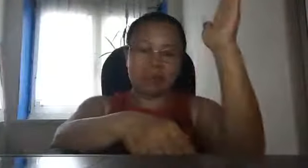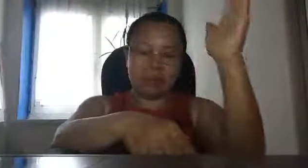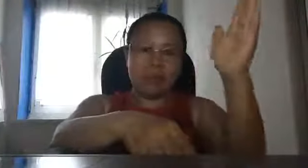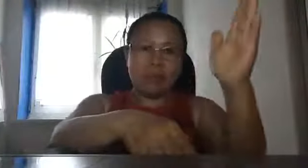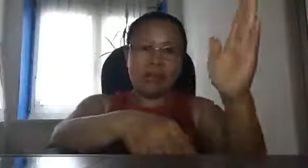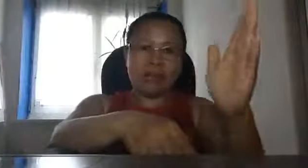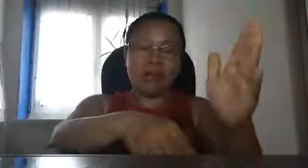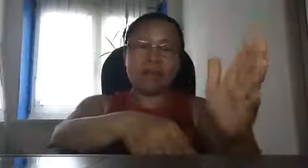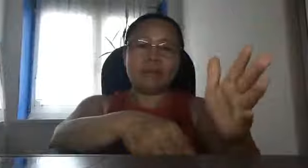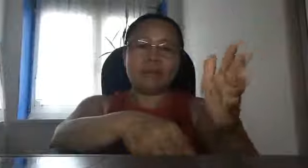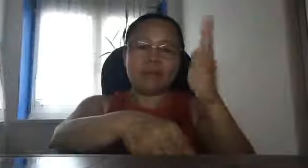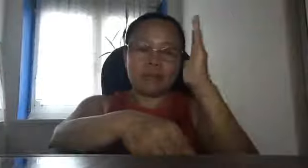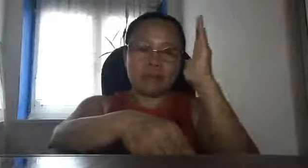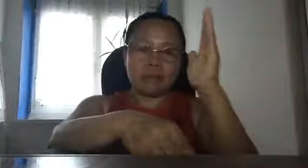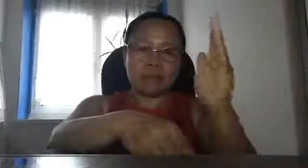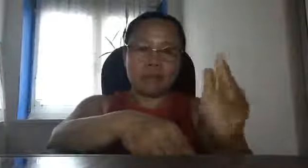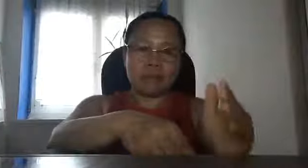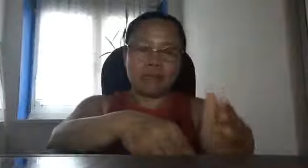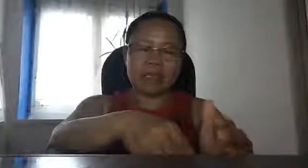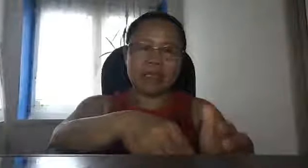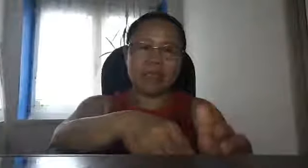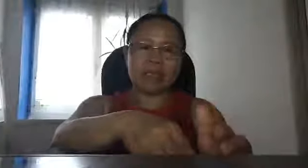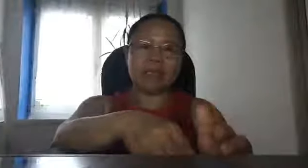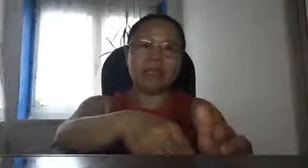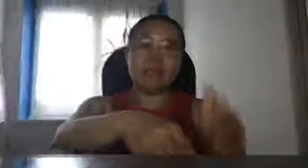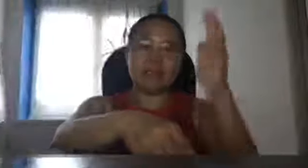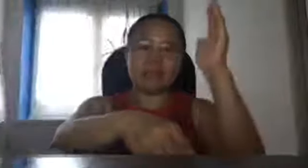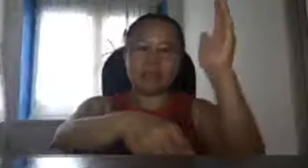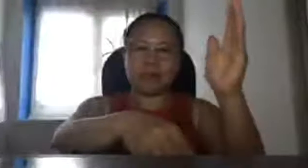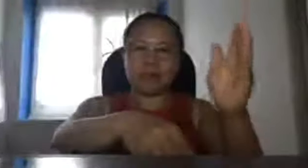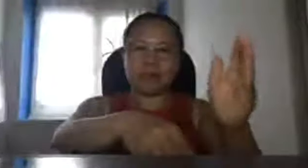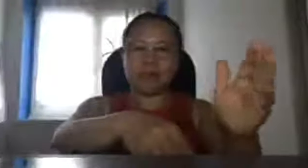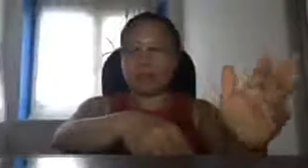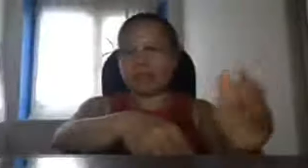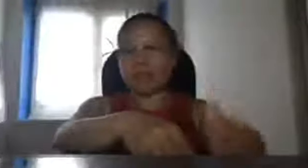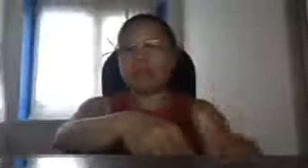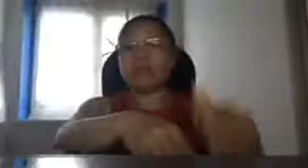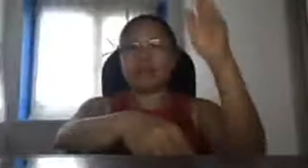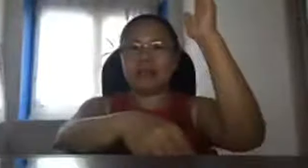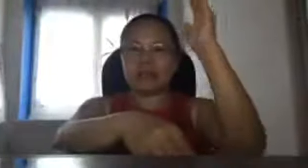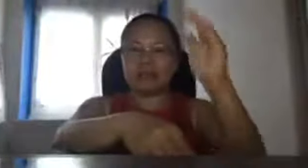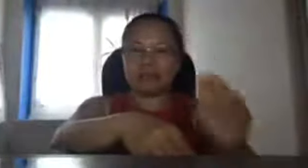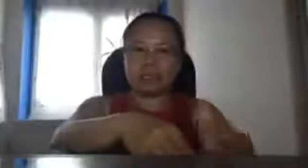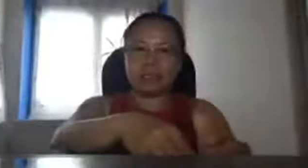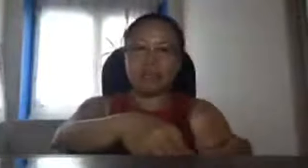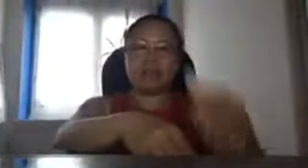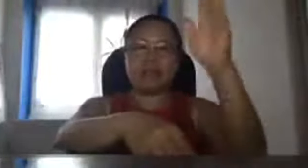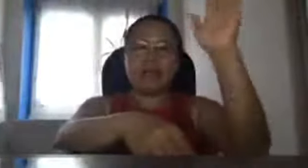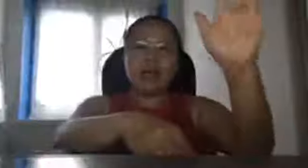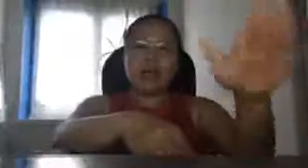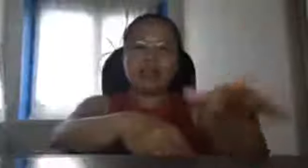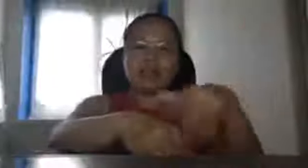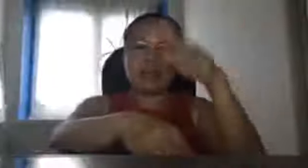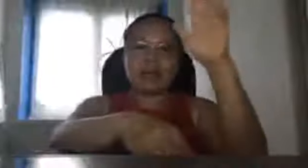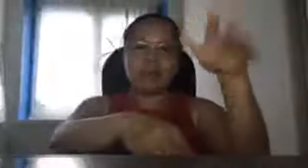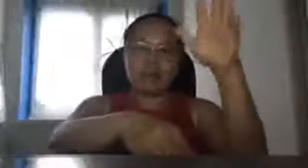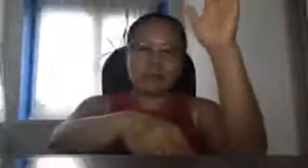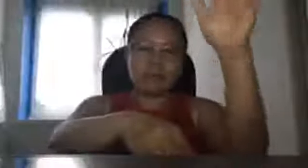walang kaalam-alam ang ating mga military ang ating presidente ang ating mga senador ang ating lahat ang buong